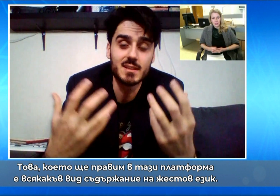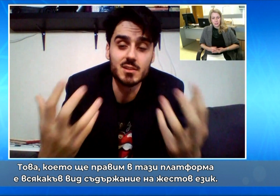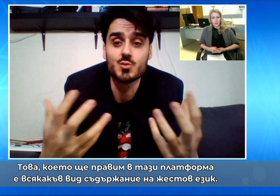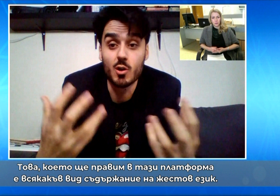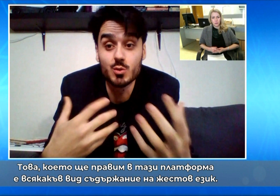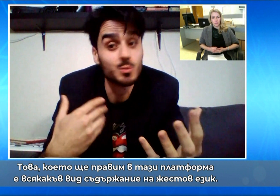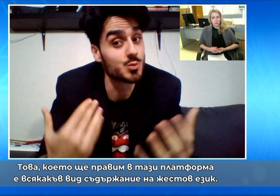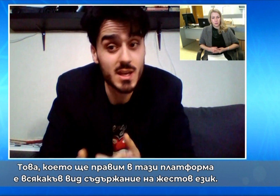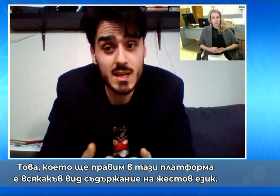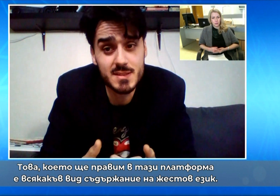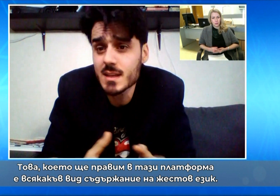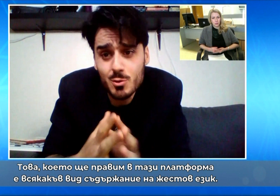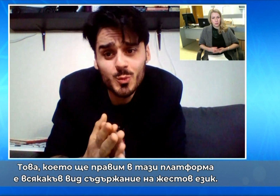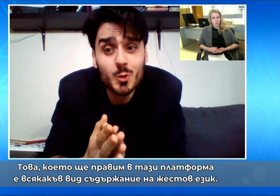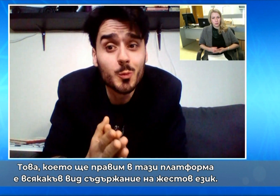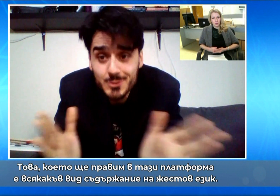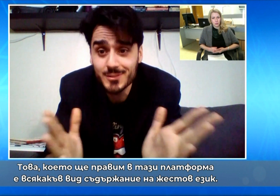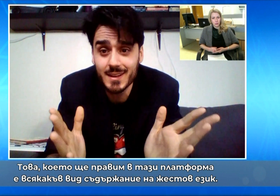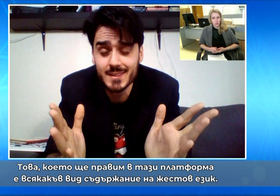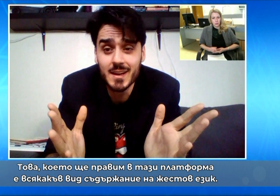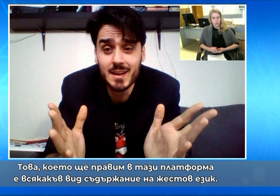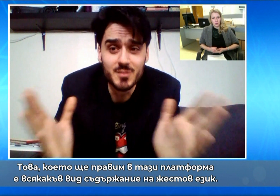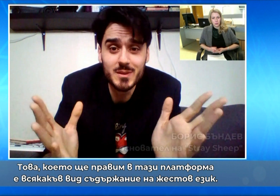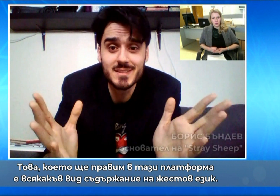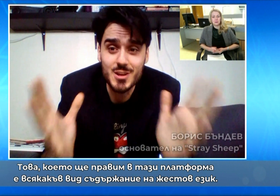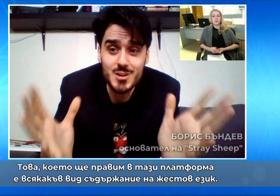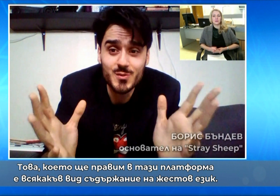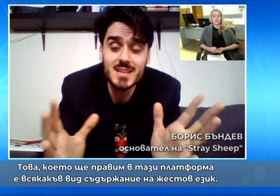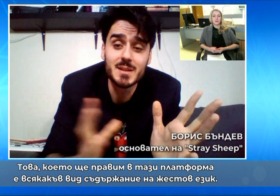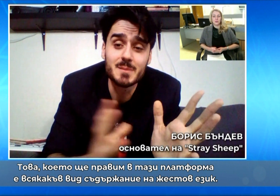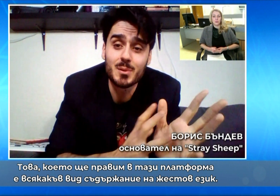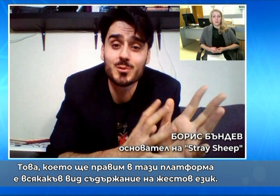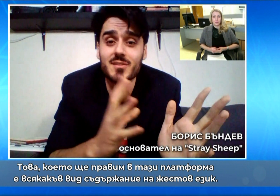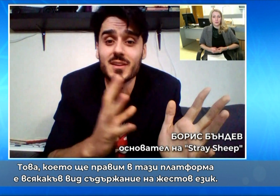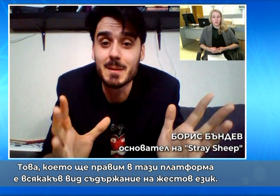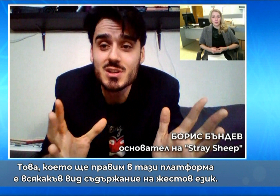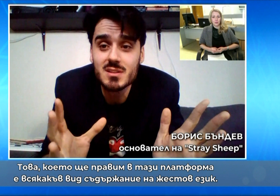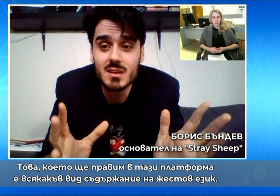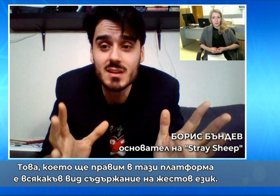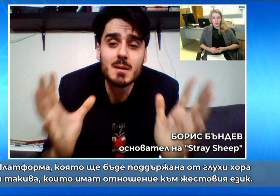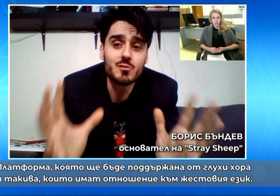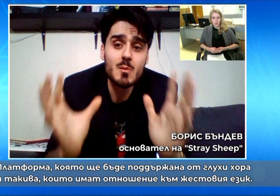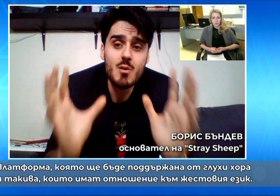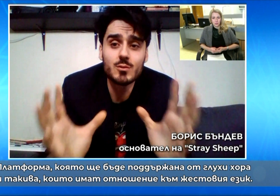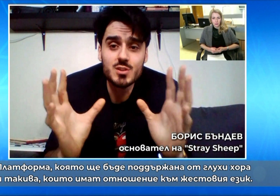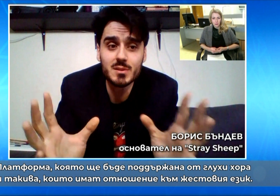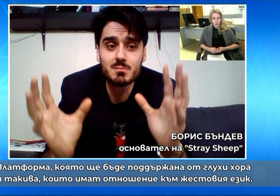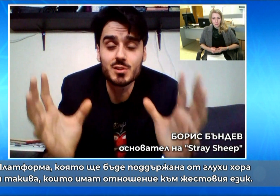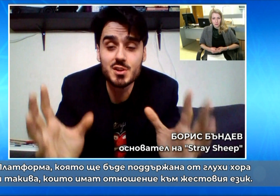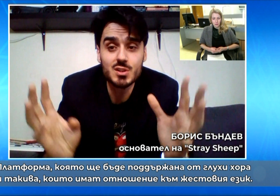човек, който има отношение към език и просто му е любопитно да гледа филми с жестов език или прибълно някакви клипчета, платформа, която ще бъде поддържана от